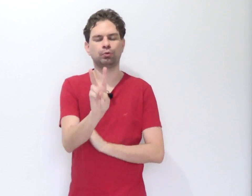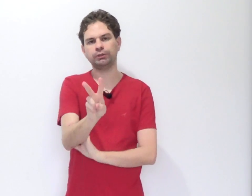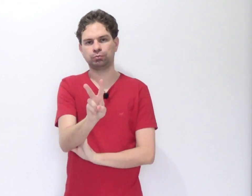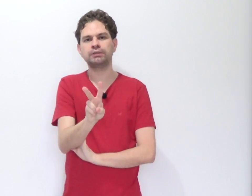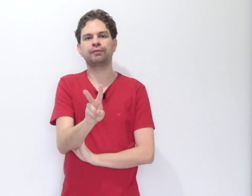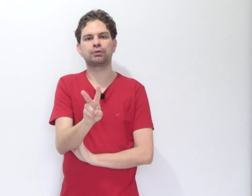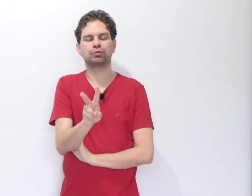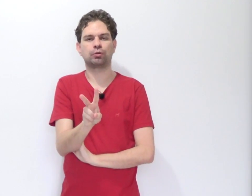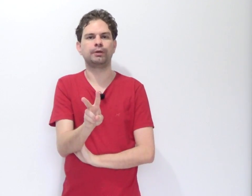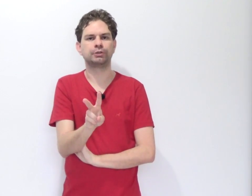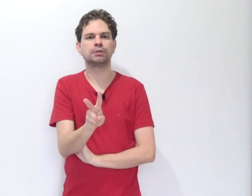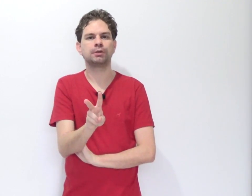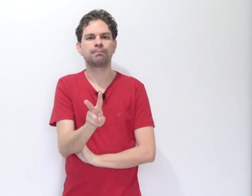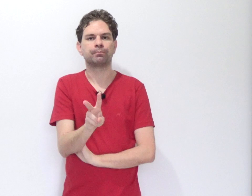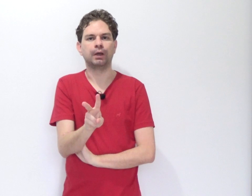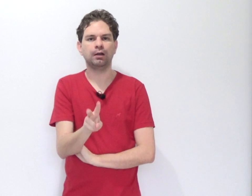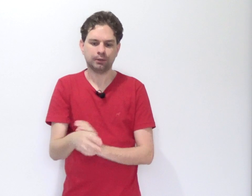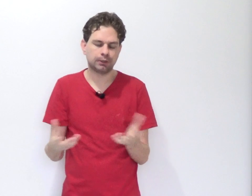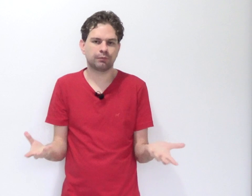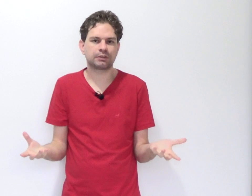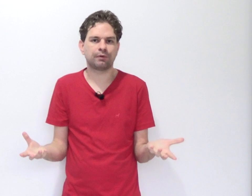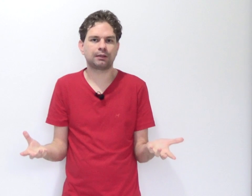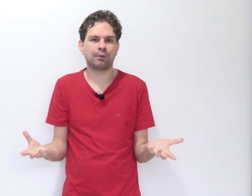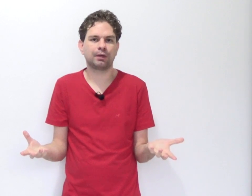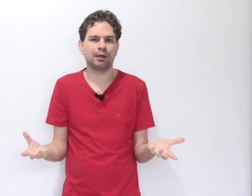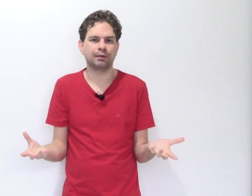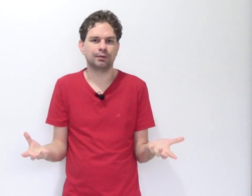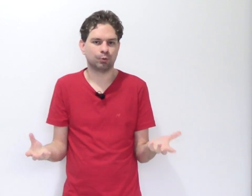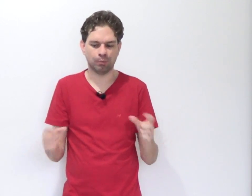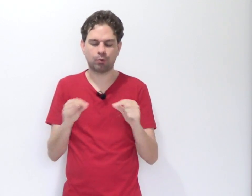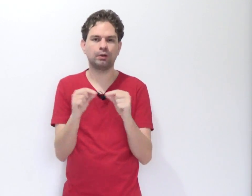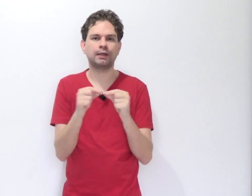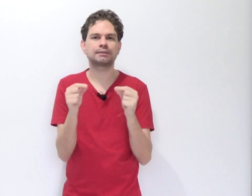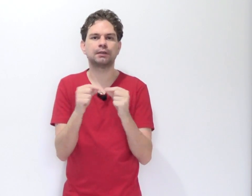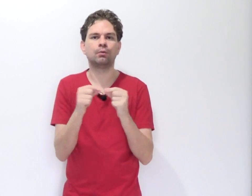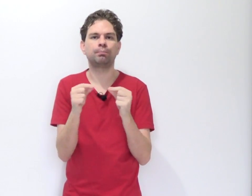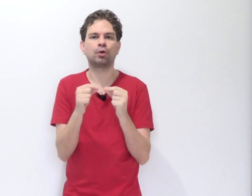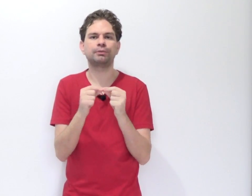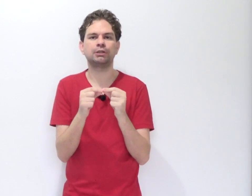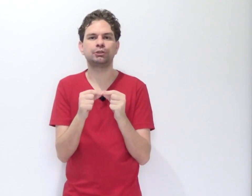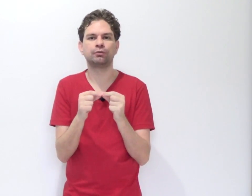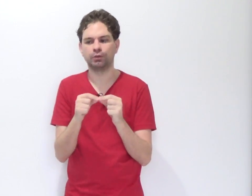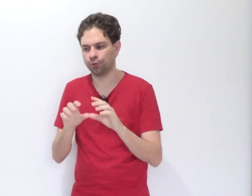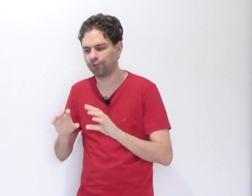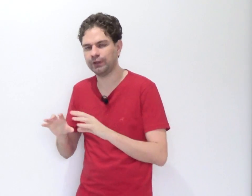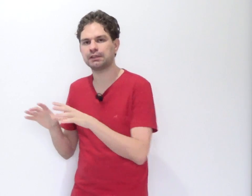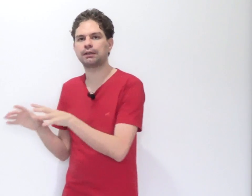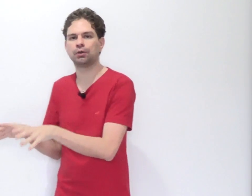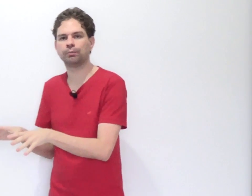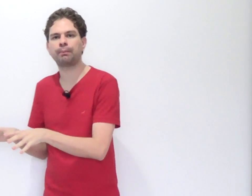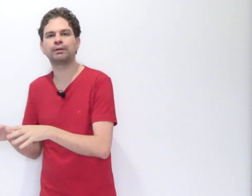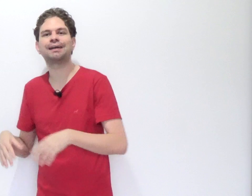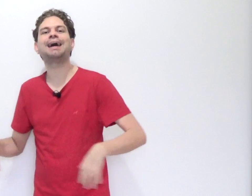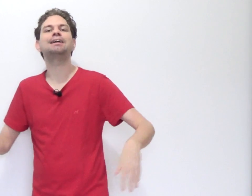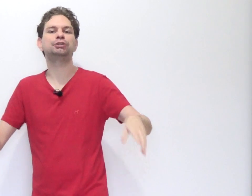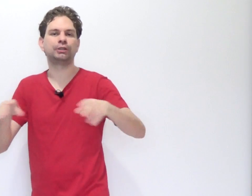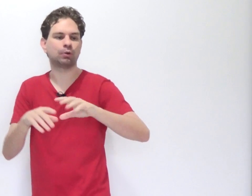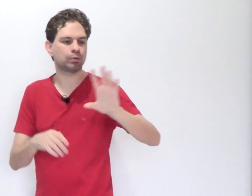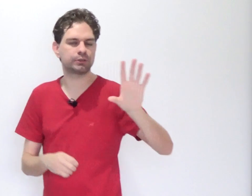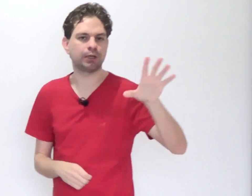duas infrações cometidas, né? E que você vai ter o quê aí? Uma conexão por objetivo. Eu fiz aquilo para poder garantir que eu consiga